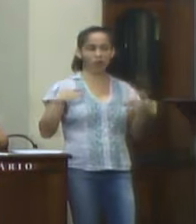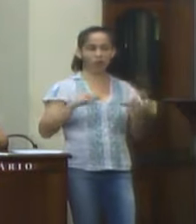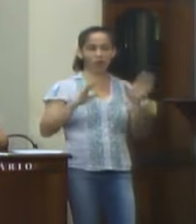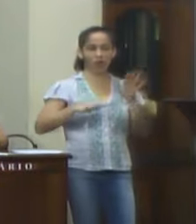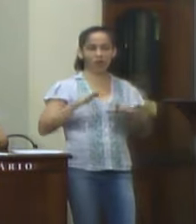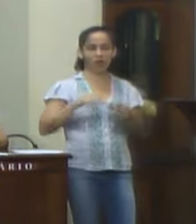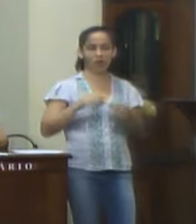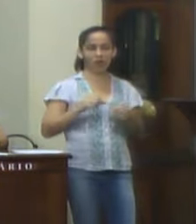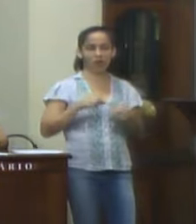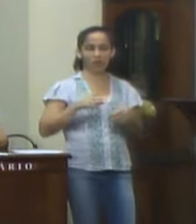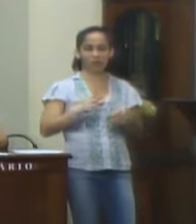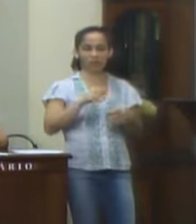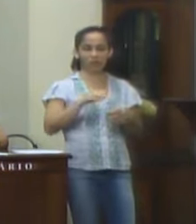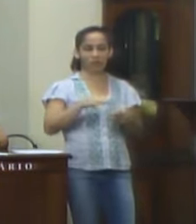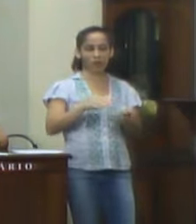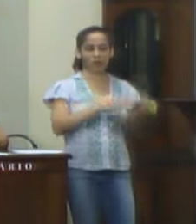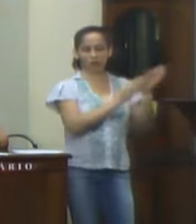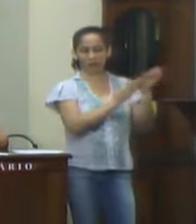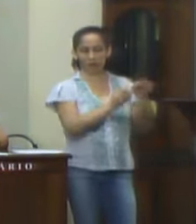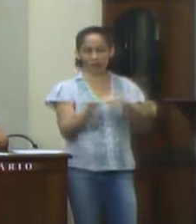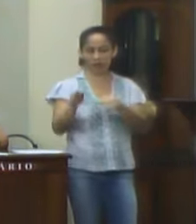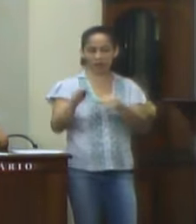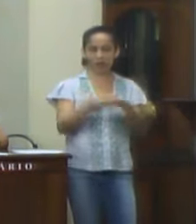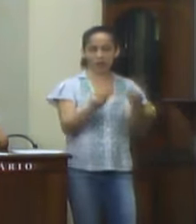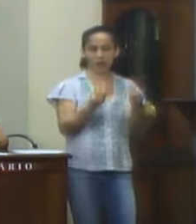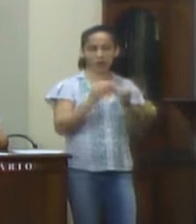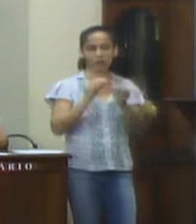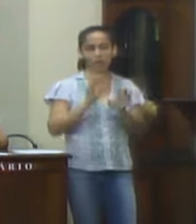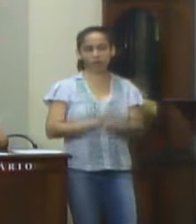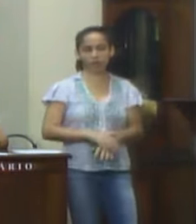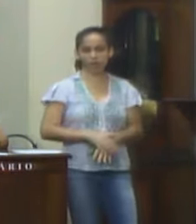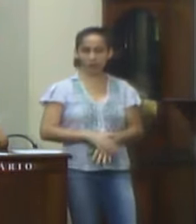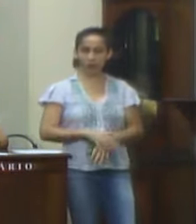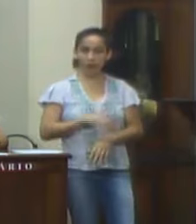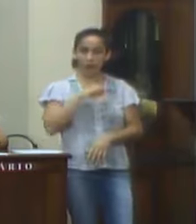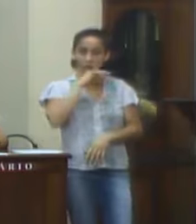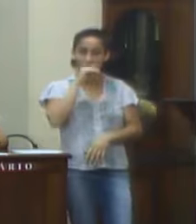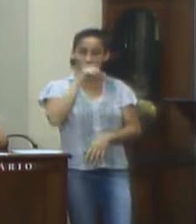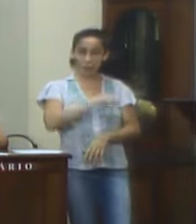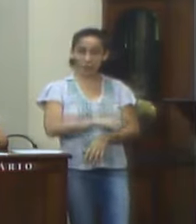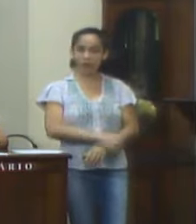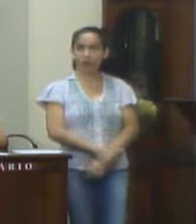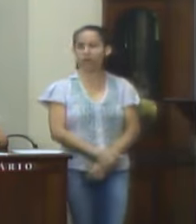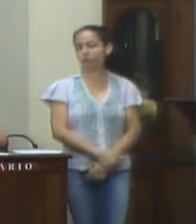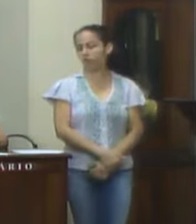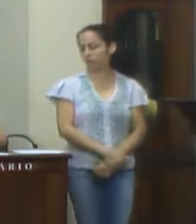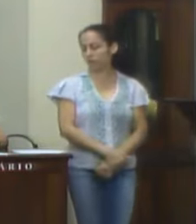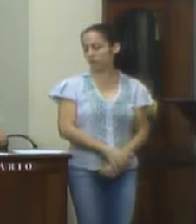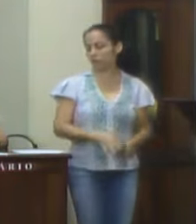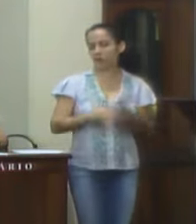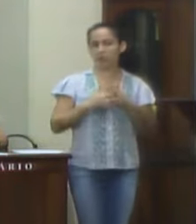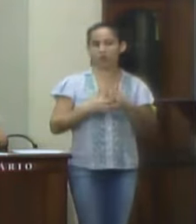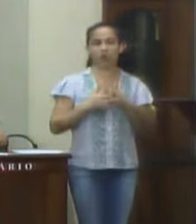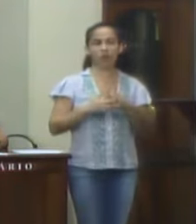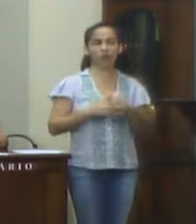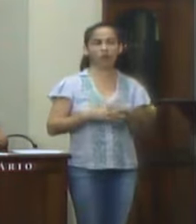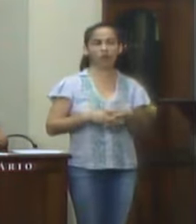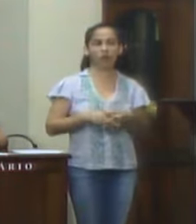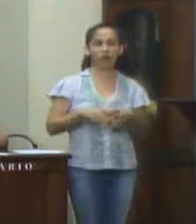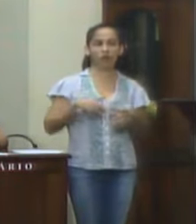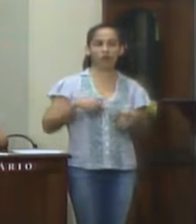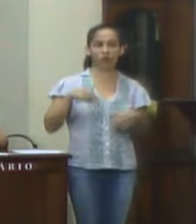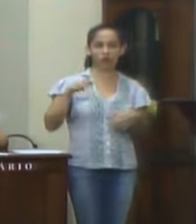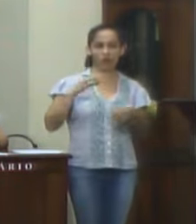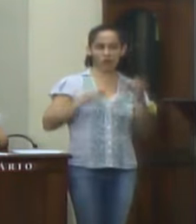os cargos a toda hora para um lado e outro, o que pode trazer consequências irreversíveis e passíveis de brigas judiciais contra o município.